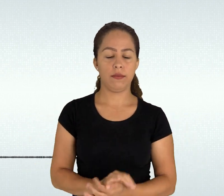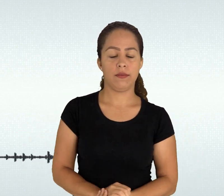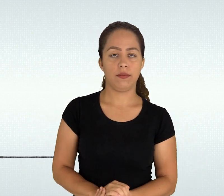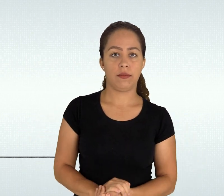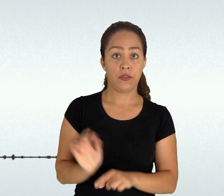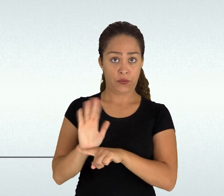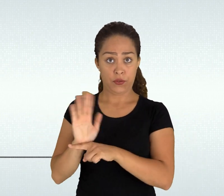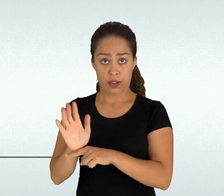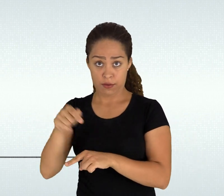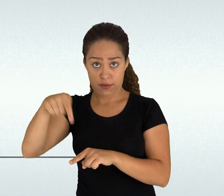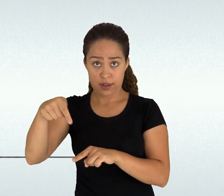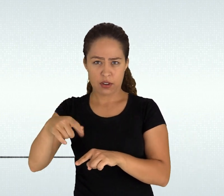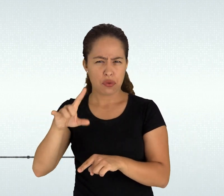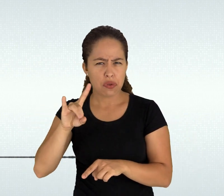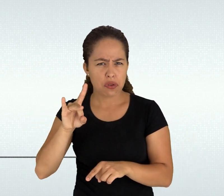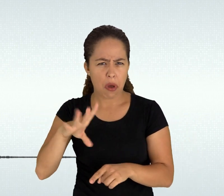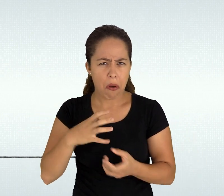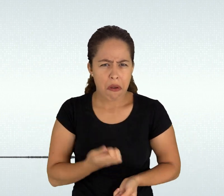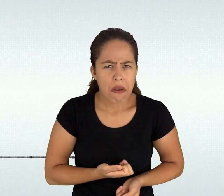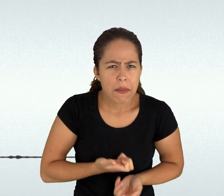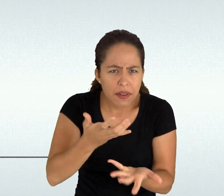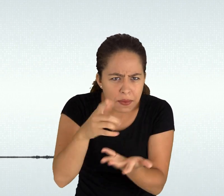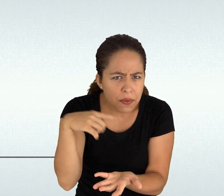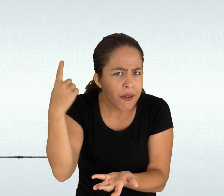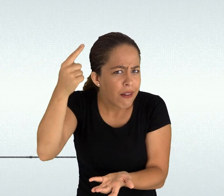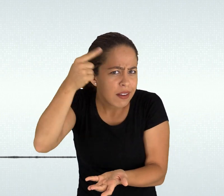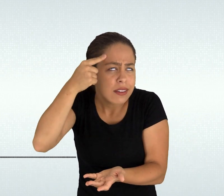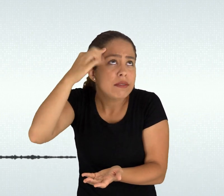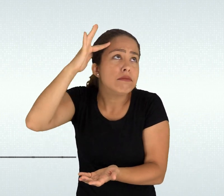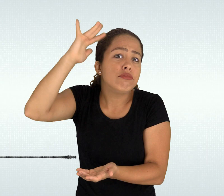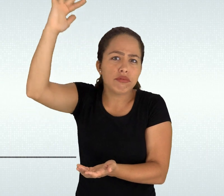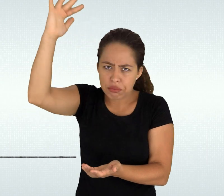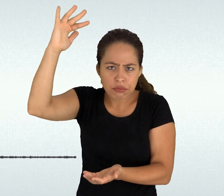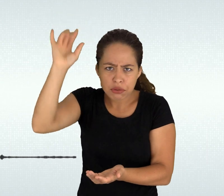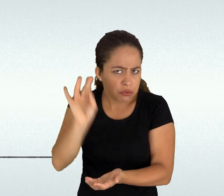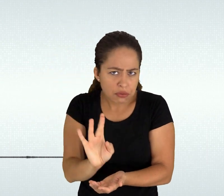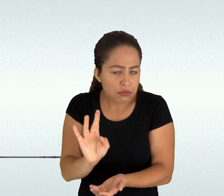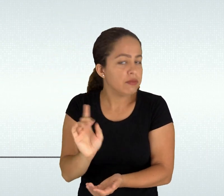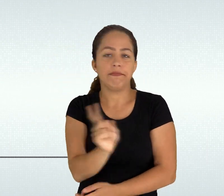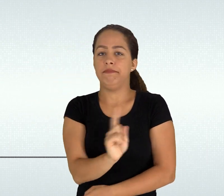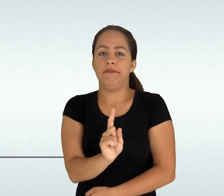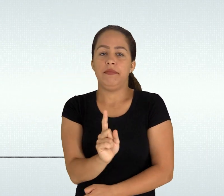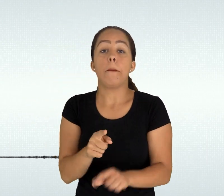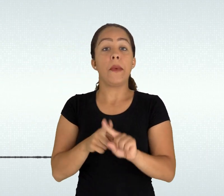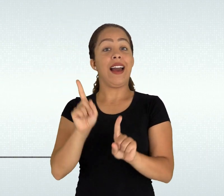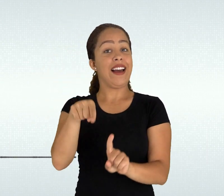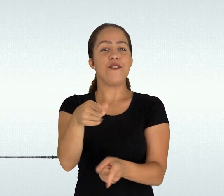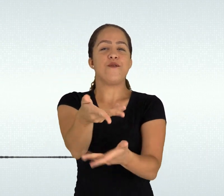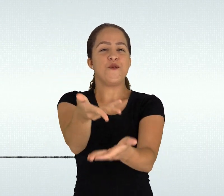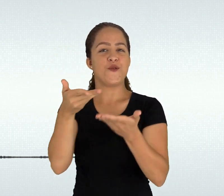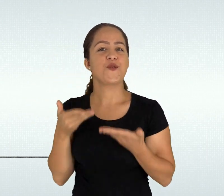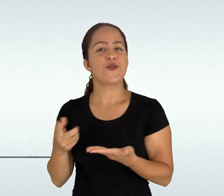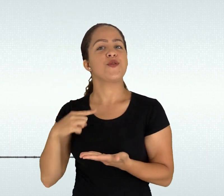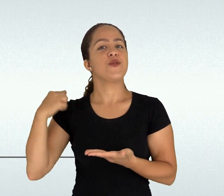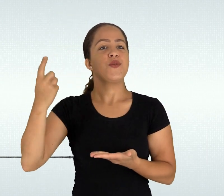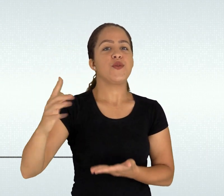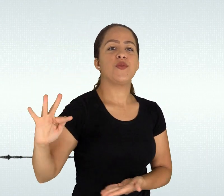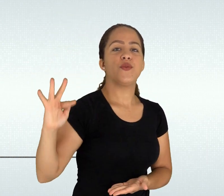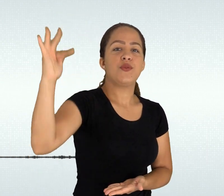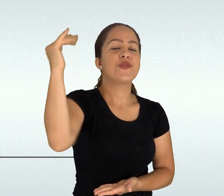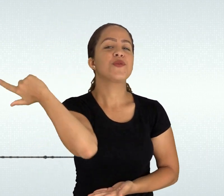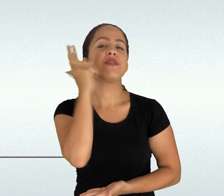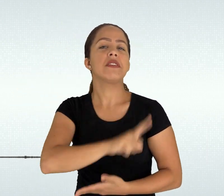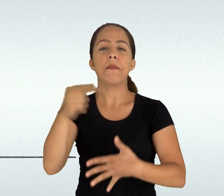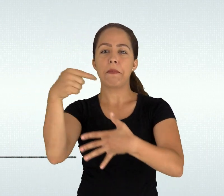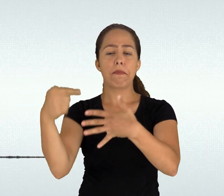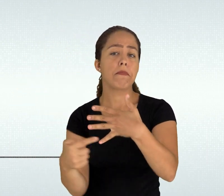fique atento o próximo texto será publicado na última segunda-feira de maio saudações pedagógicas